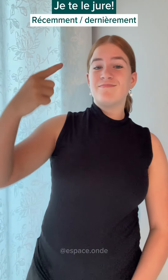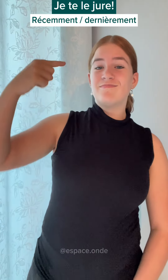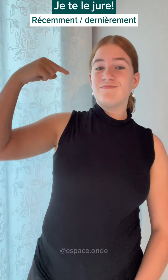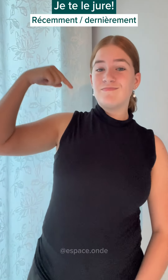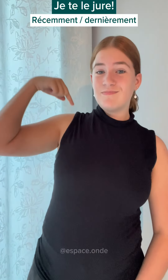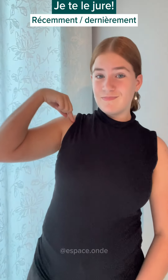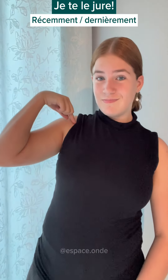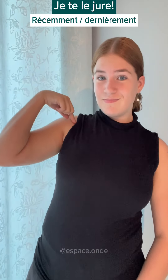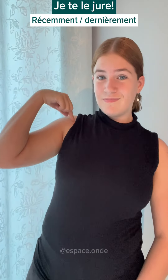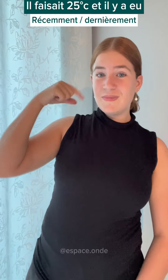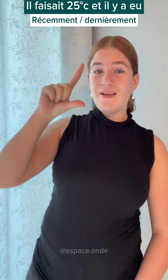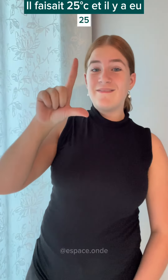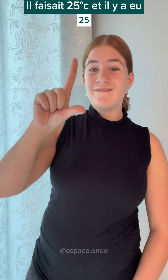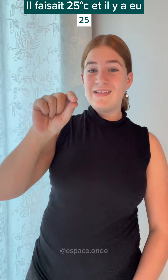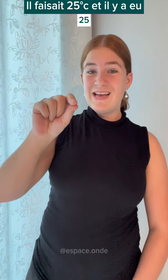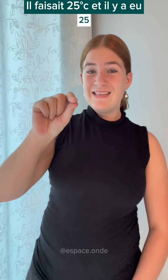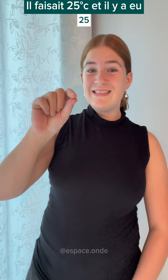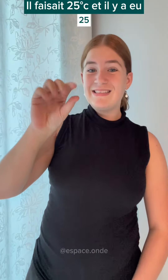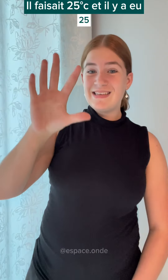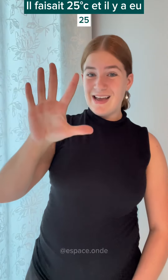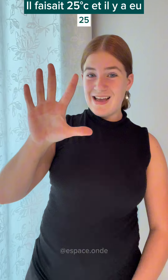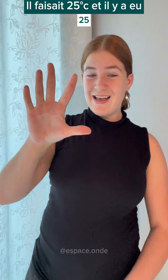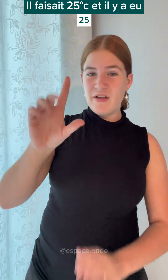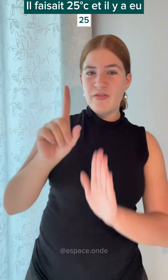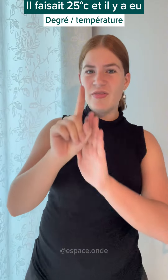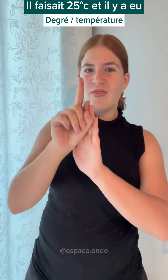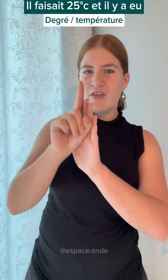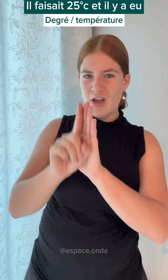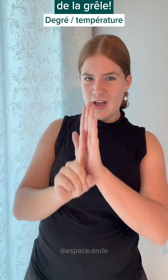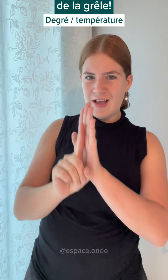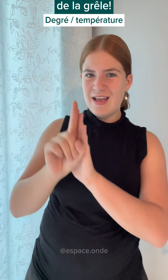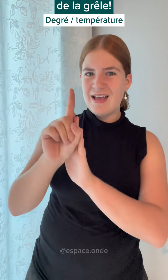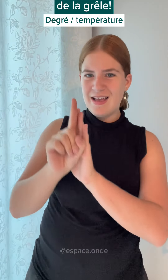J'te l'jure, il faisait 25 de riz celsius et il a eu de la grêle.